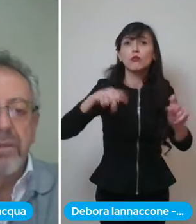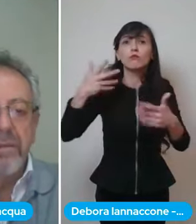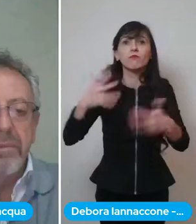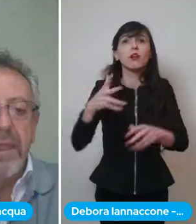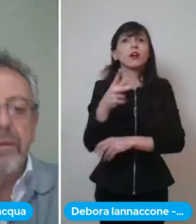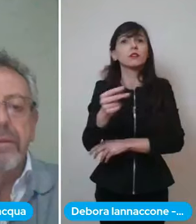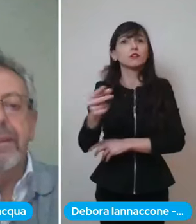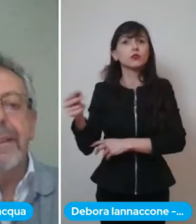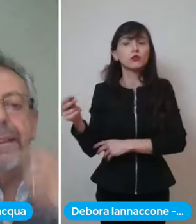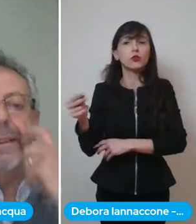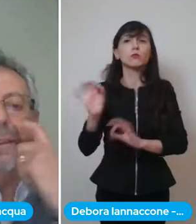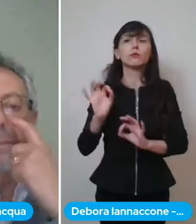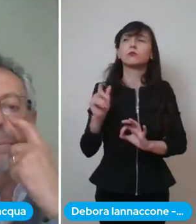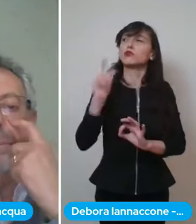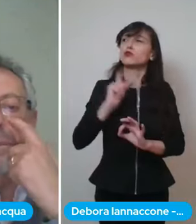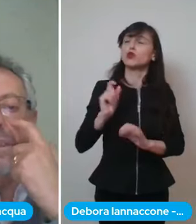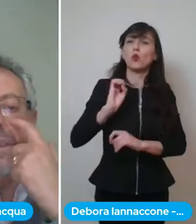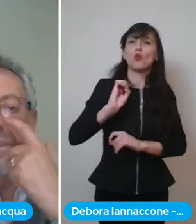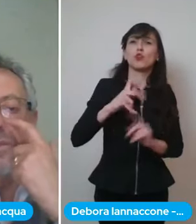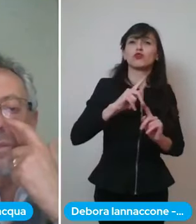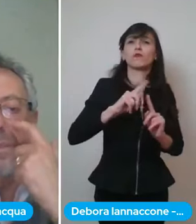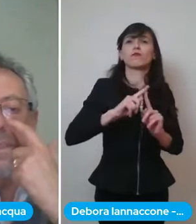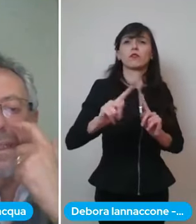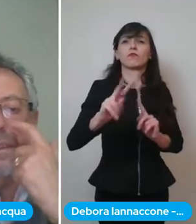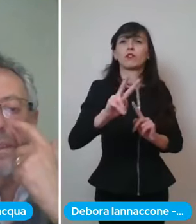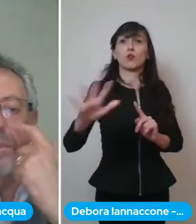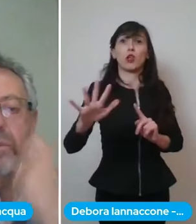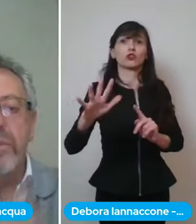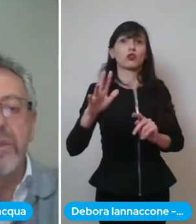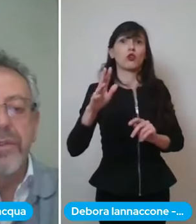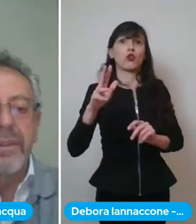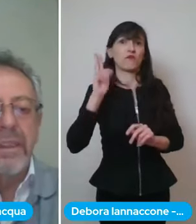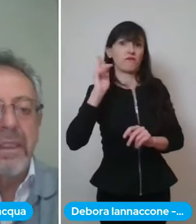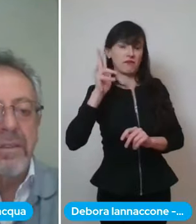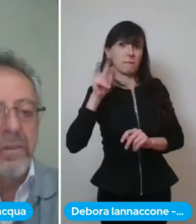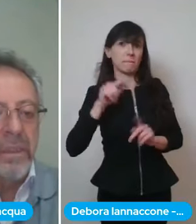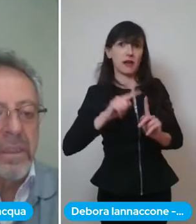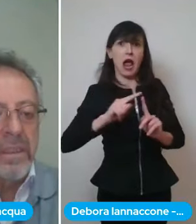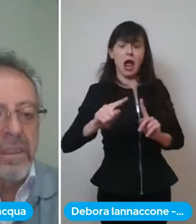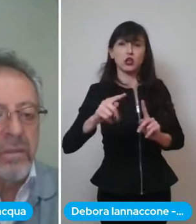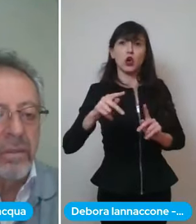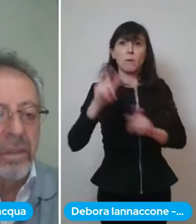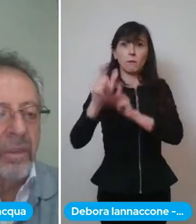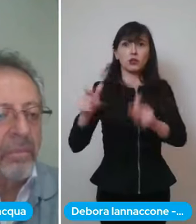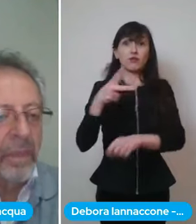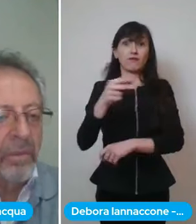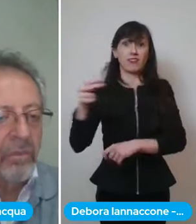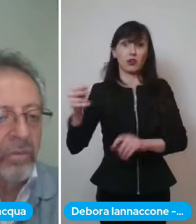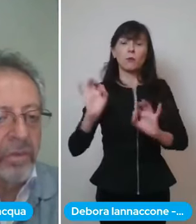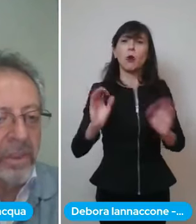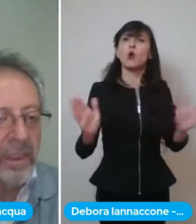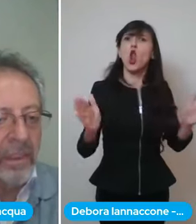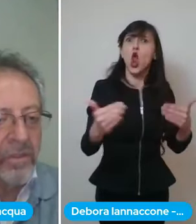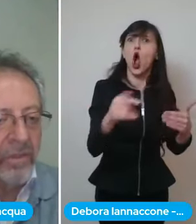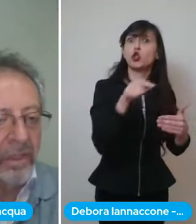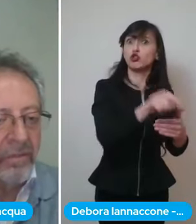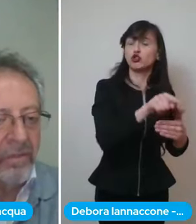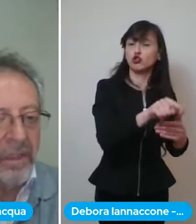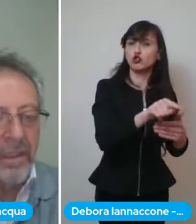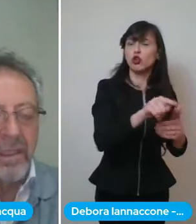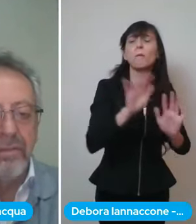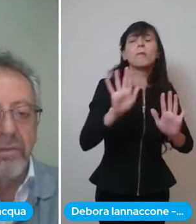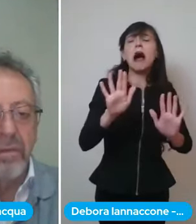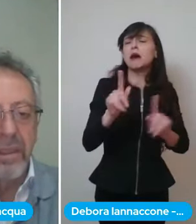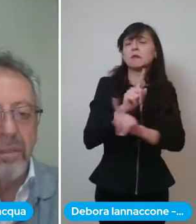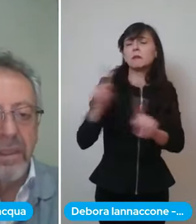ventiquattro febbraio e quindi già sono passati molti giorni dalla somministrazione non abbiamo avuto segnalazioni di